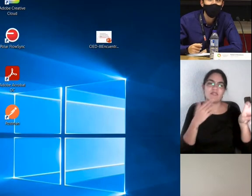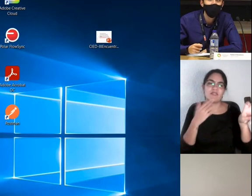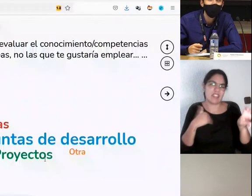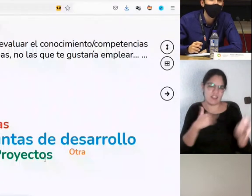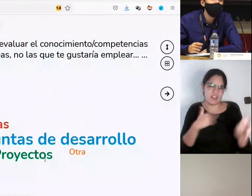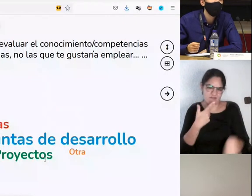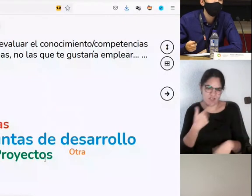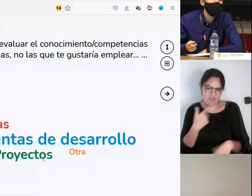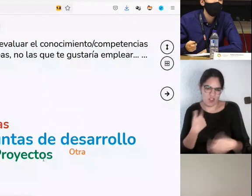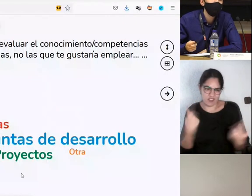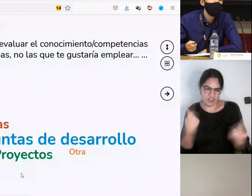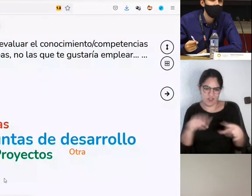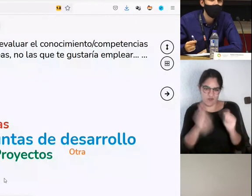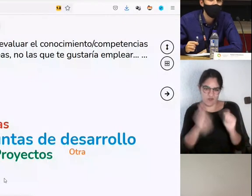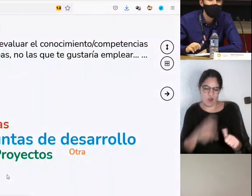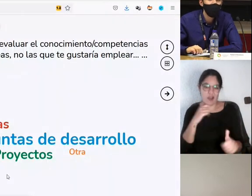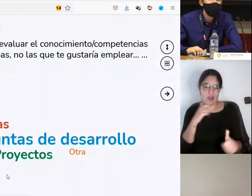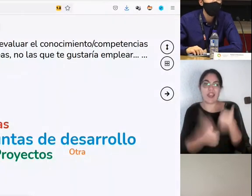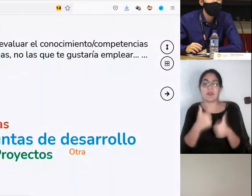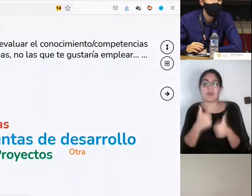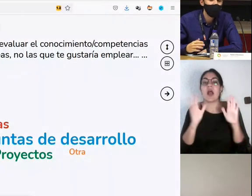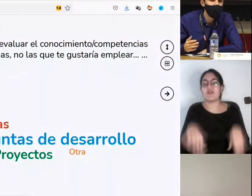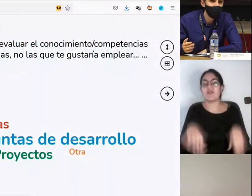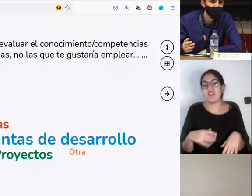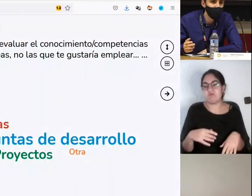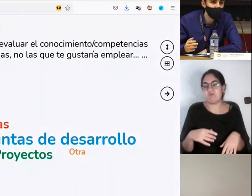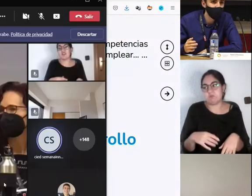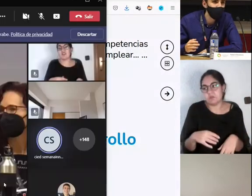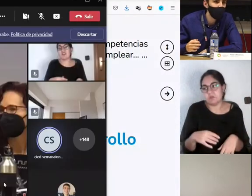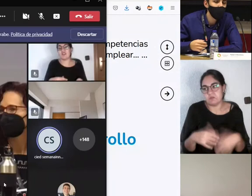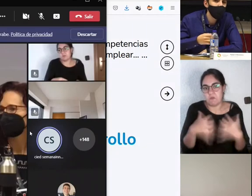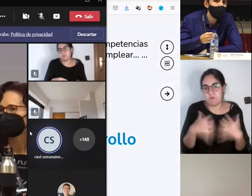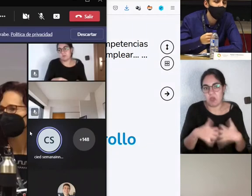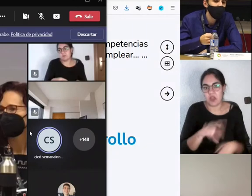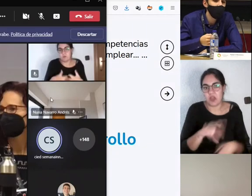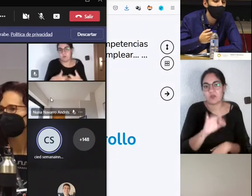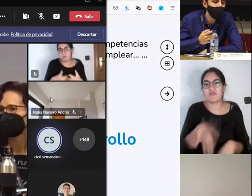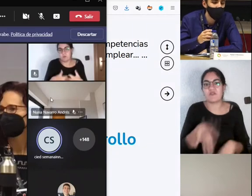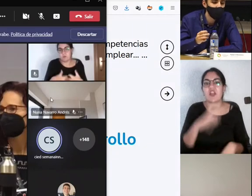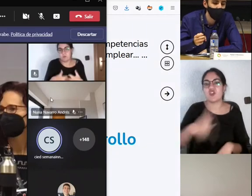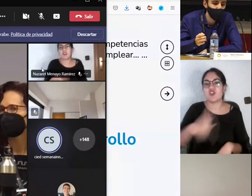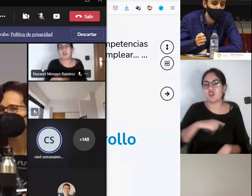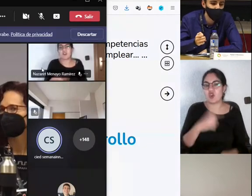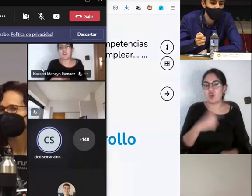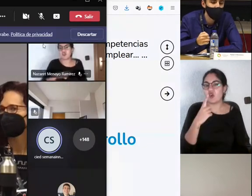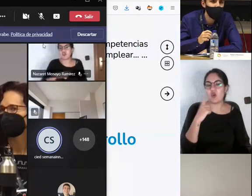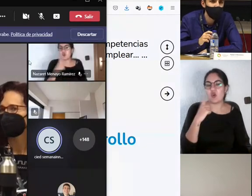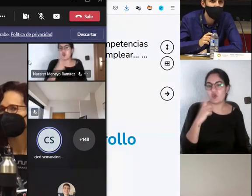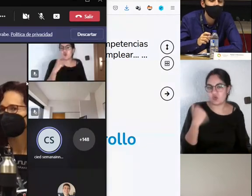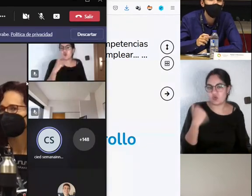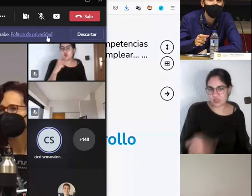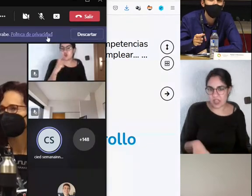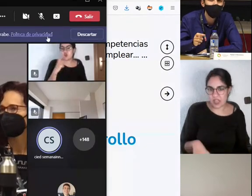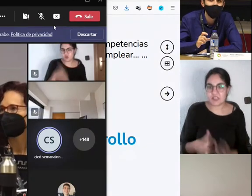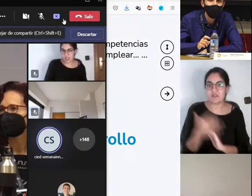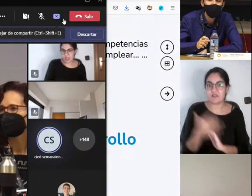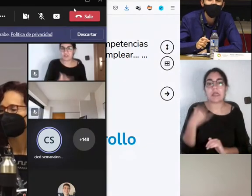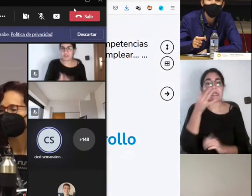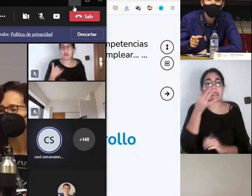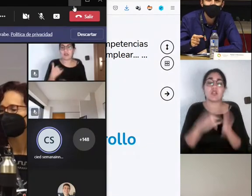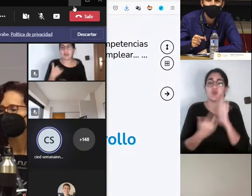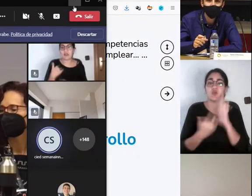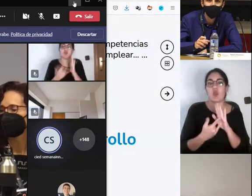final suele funcionar porque ya estamos acostumbrados a ello. No es ni mucho menos la mejor solución, pero como estamos